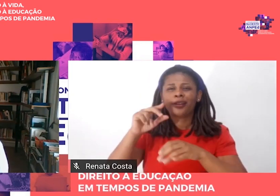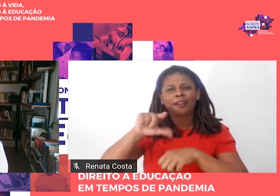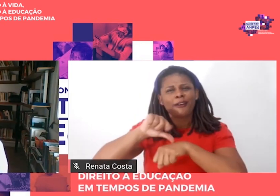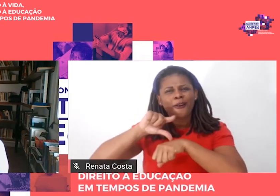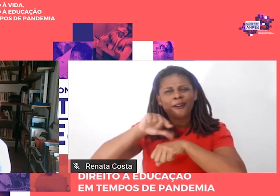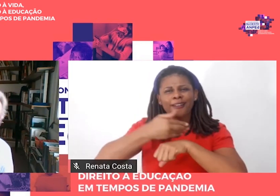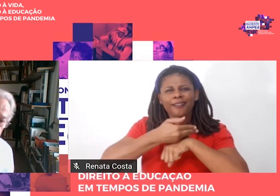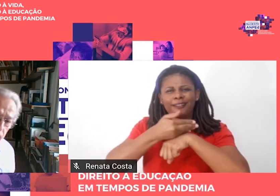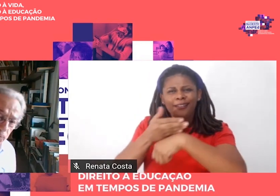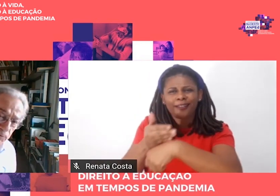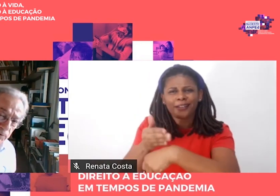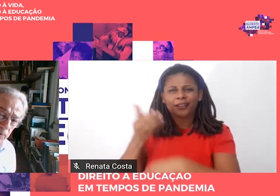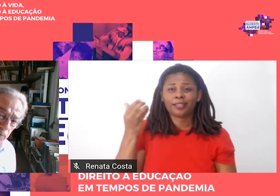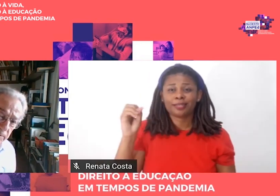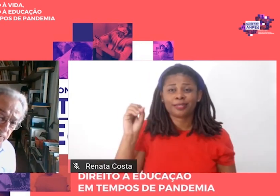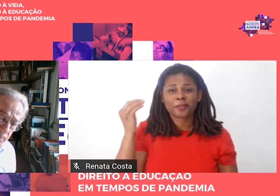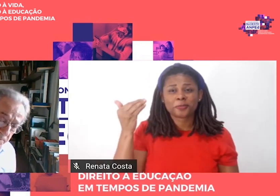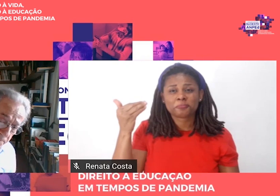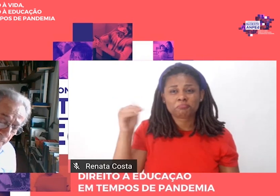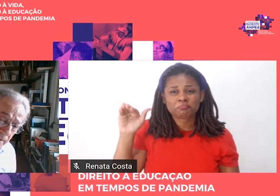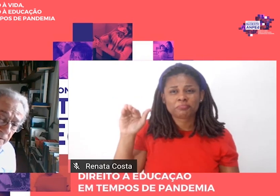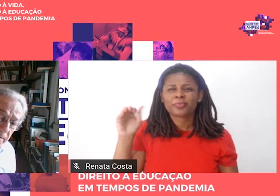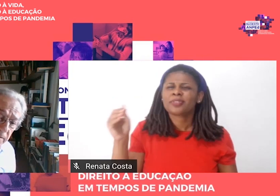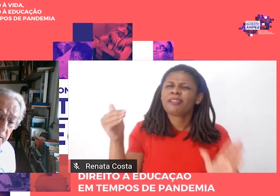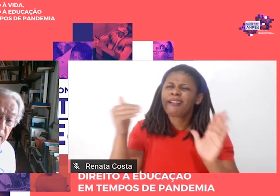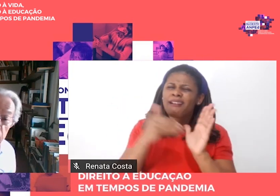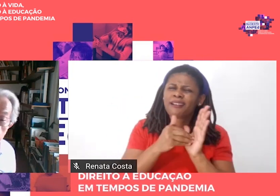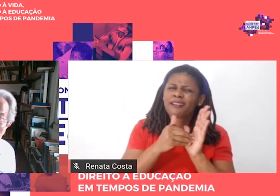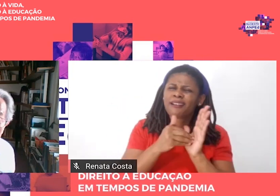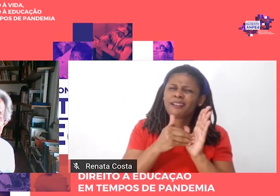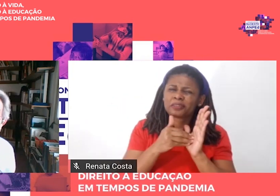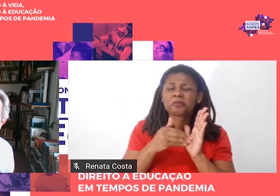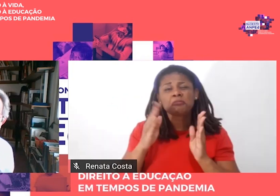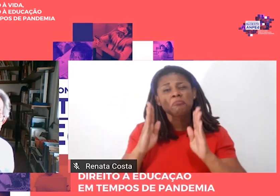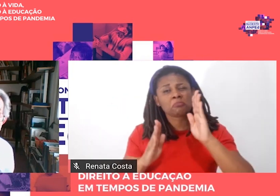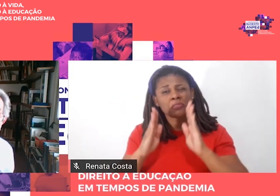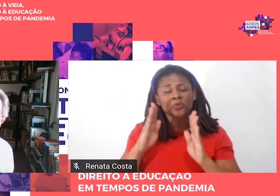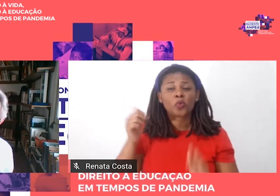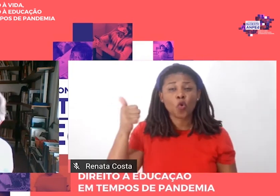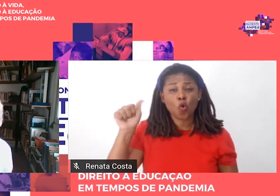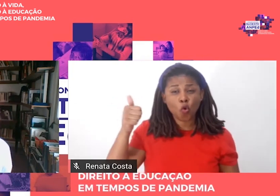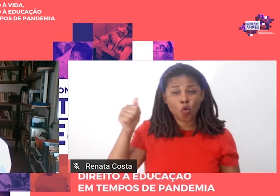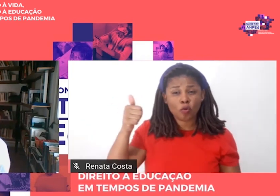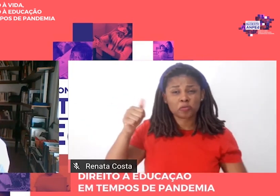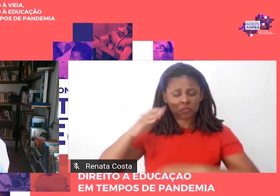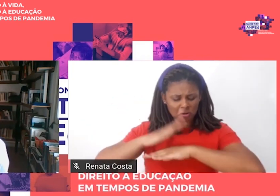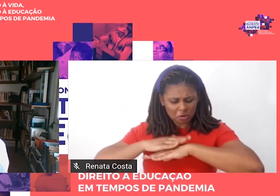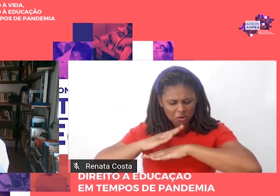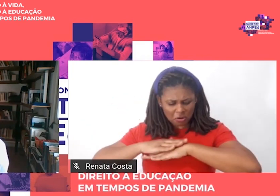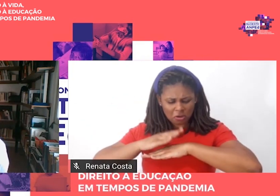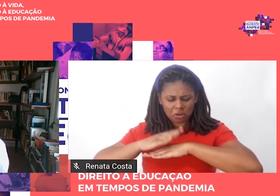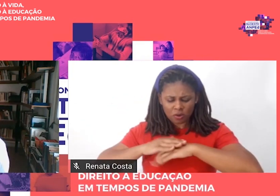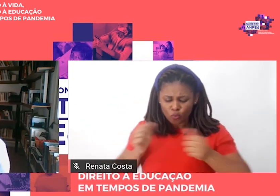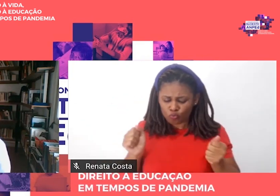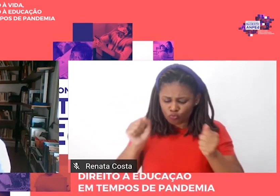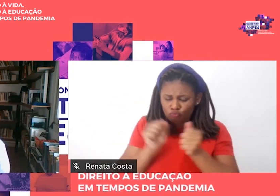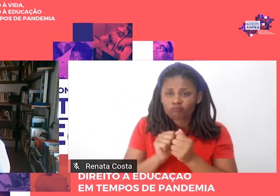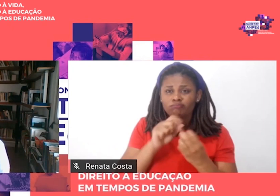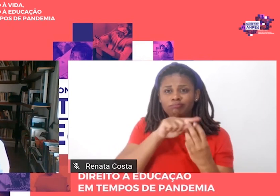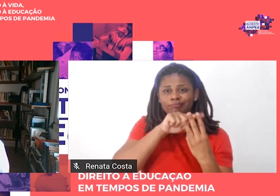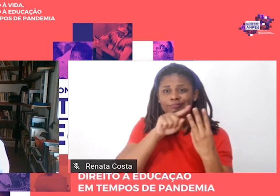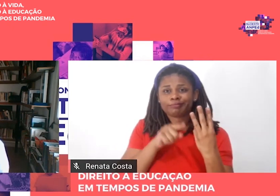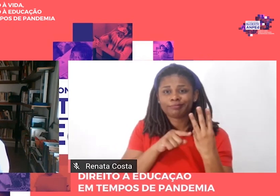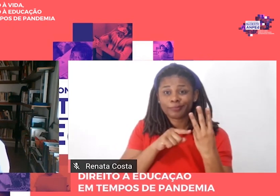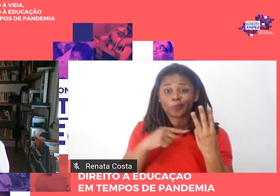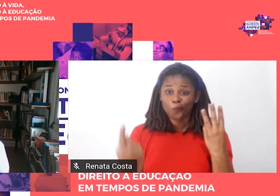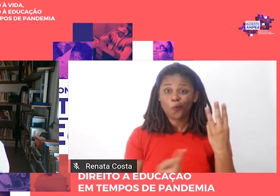se aproximava das 11h. E eu, éramos três expositores, eu